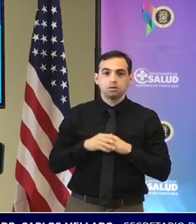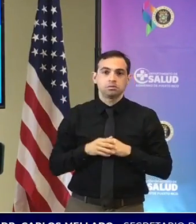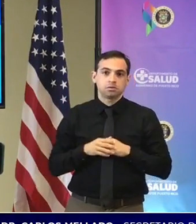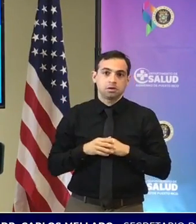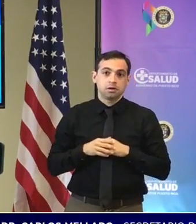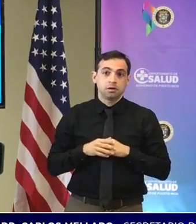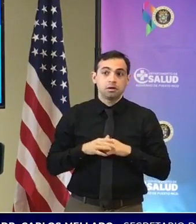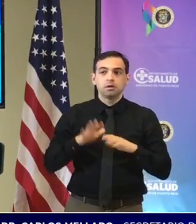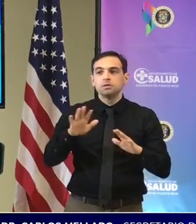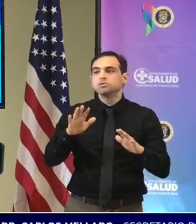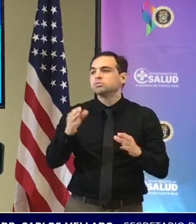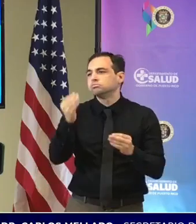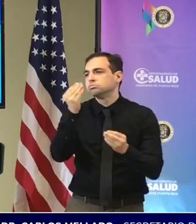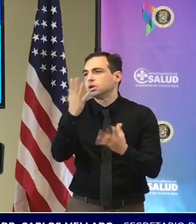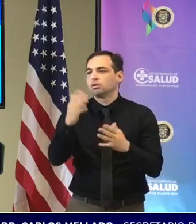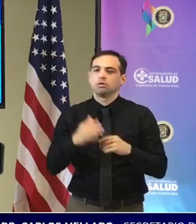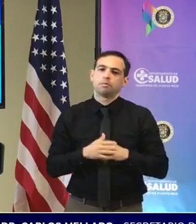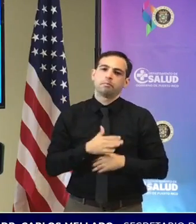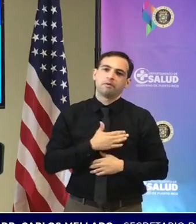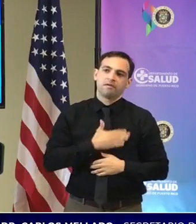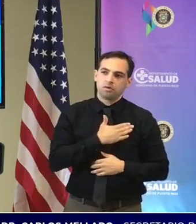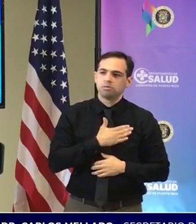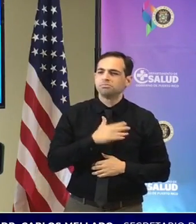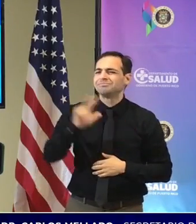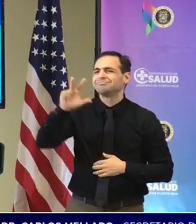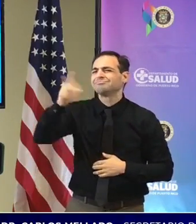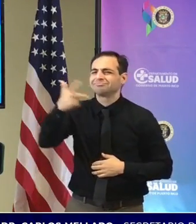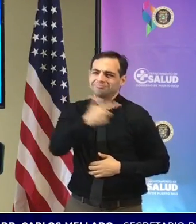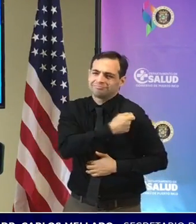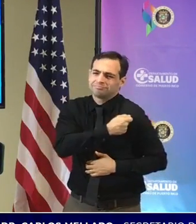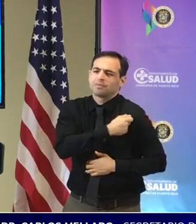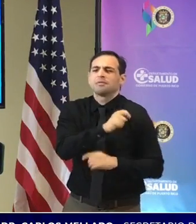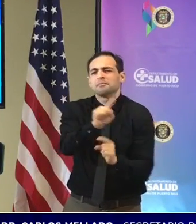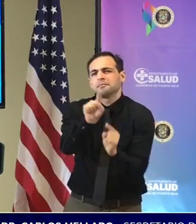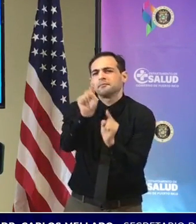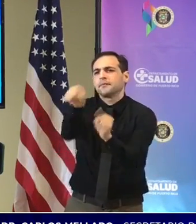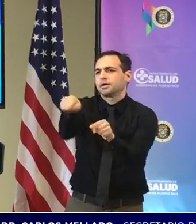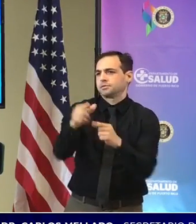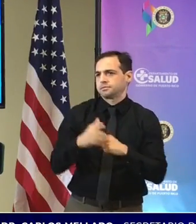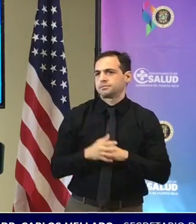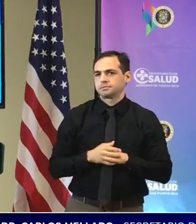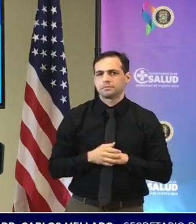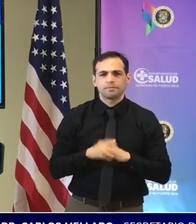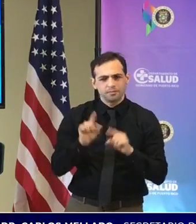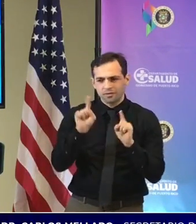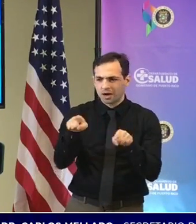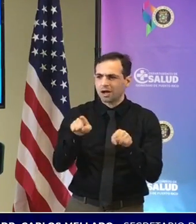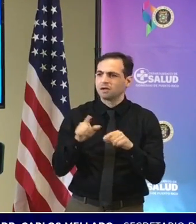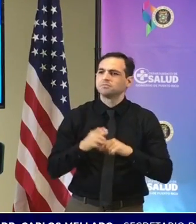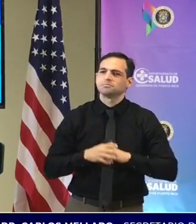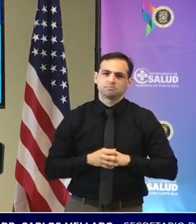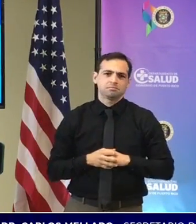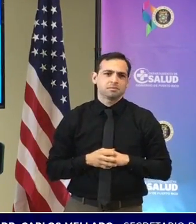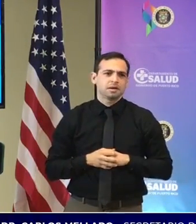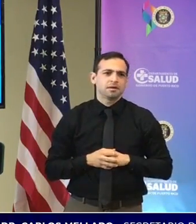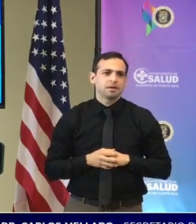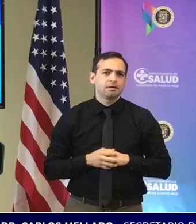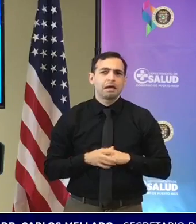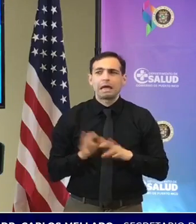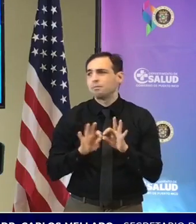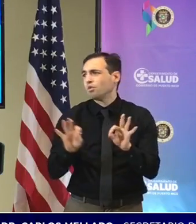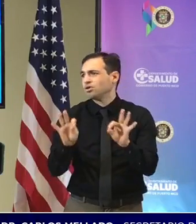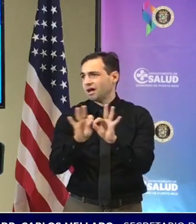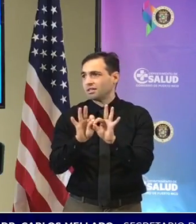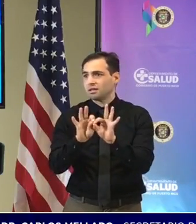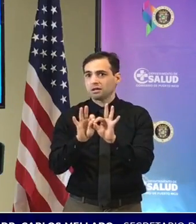vayan y pónganse la tercera dosis es importante que tengamos esa tercera dosis y es importante que nos